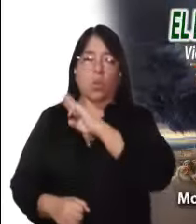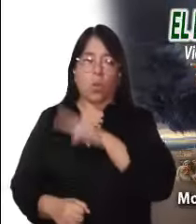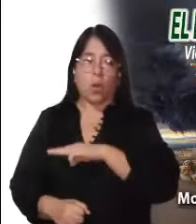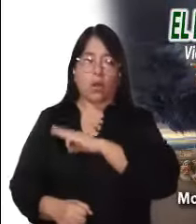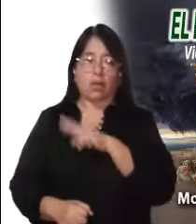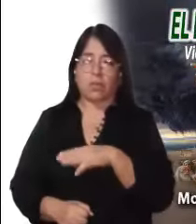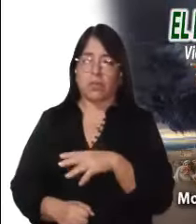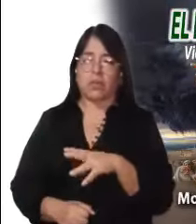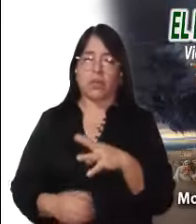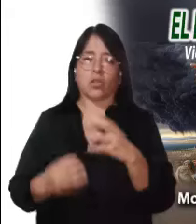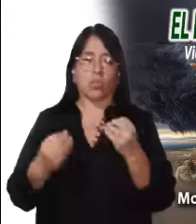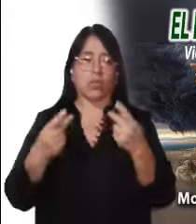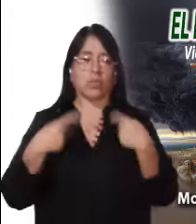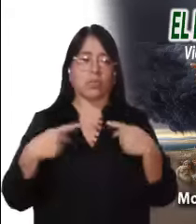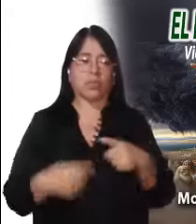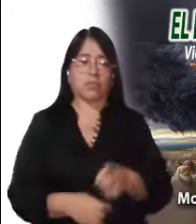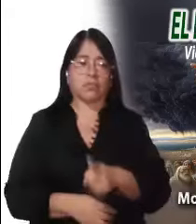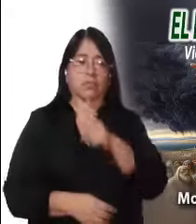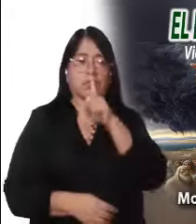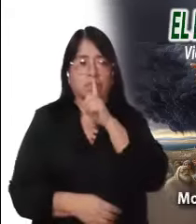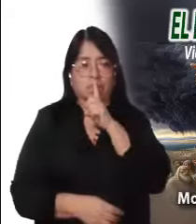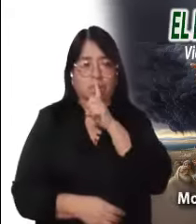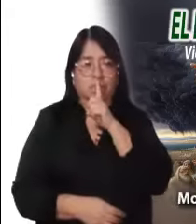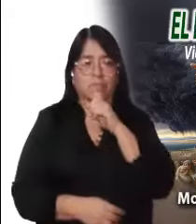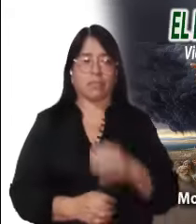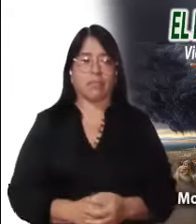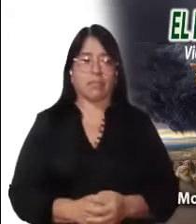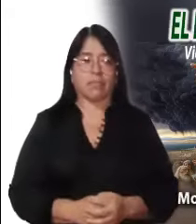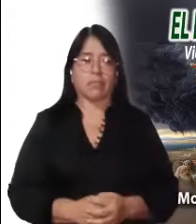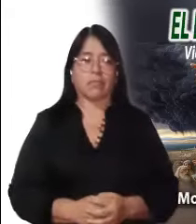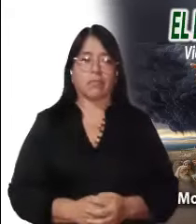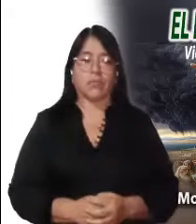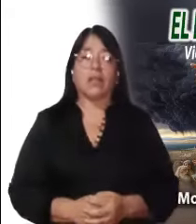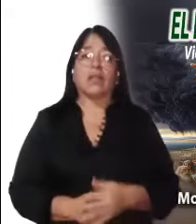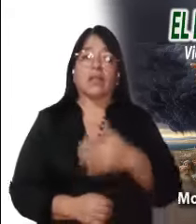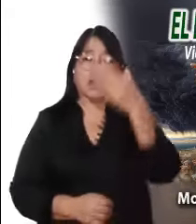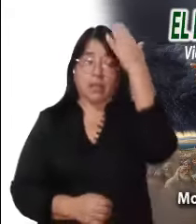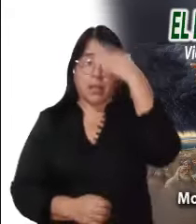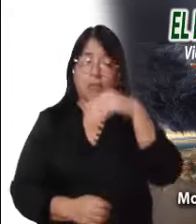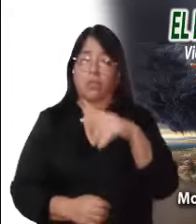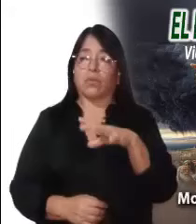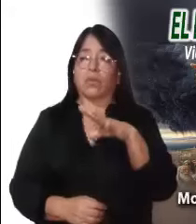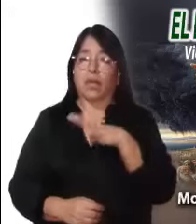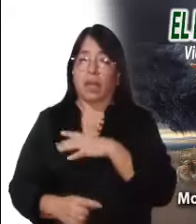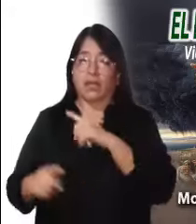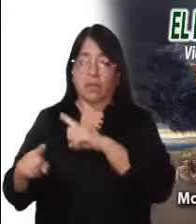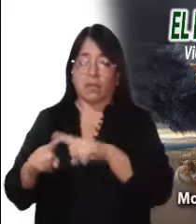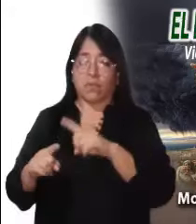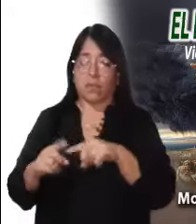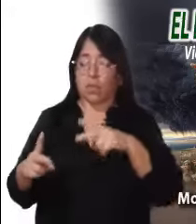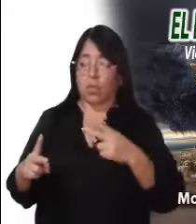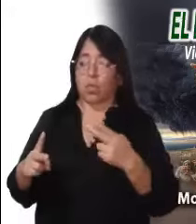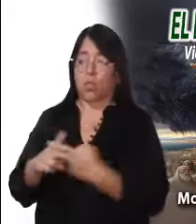sin que parezca importarnos mucho. ¿Y qué decir de la ola de terrorismos y